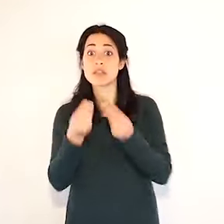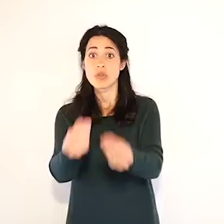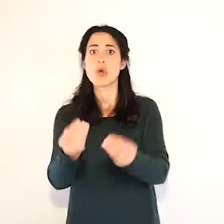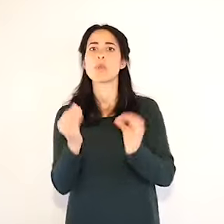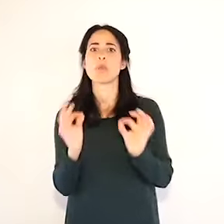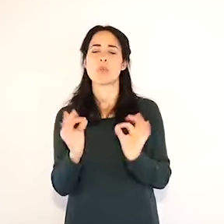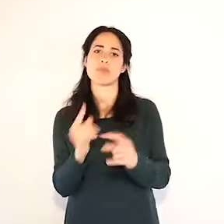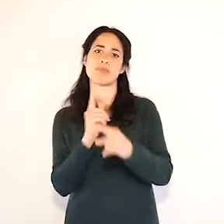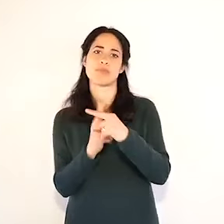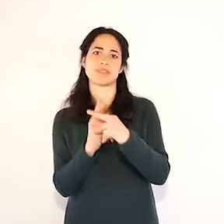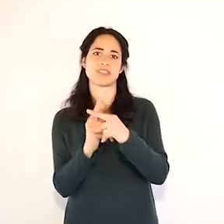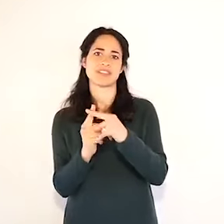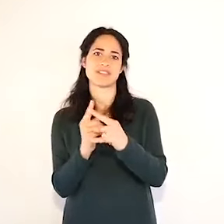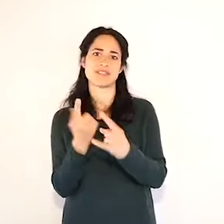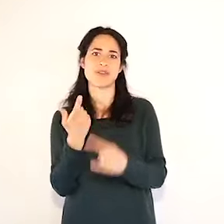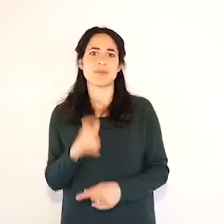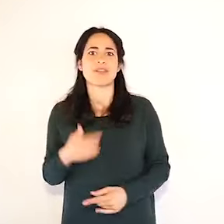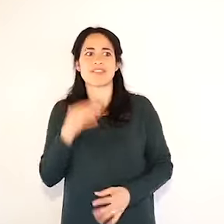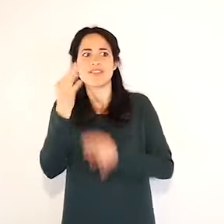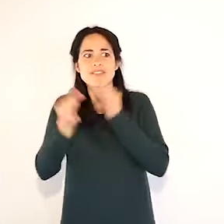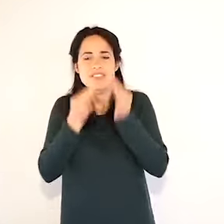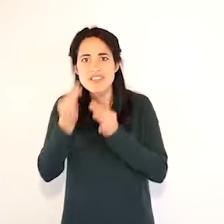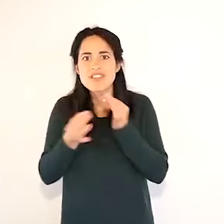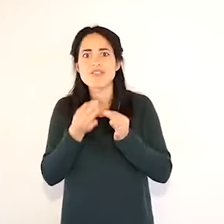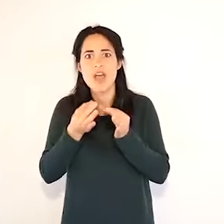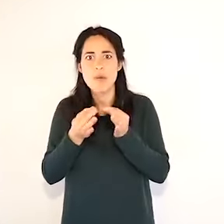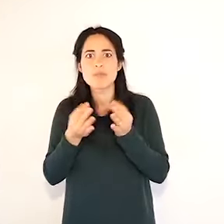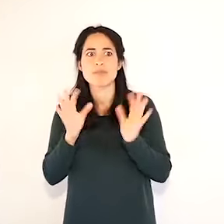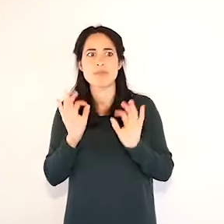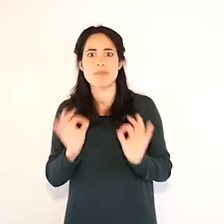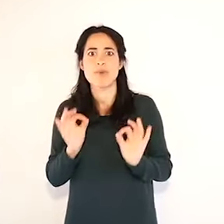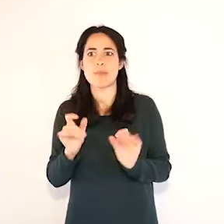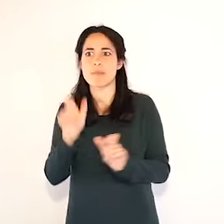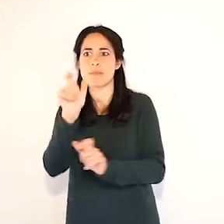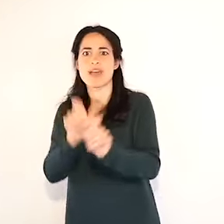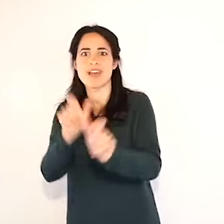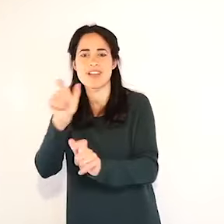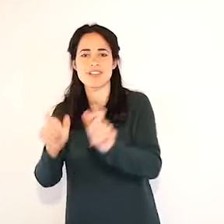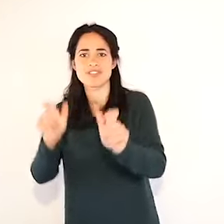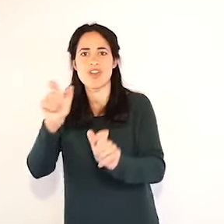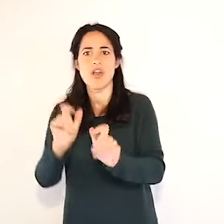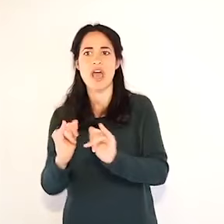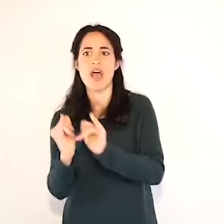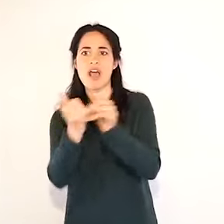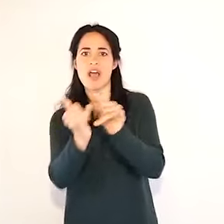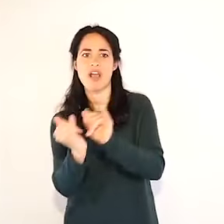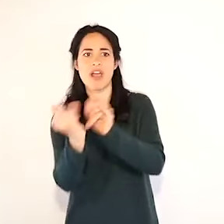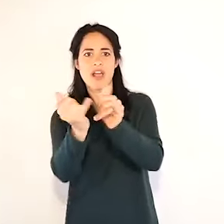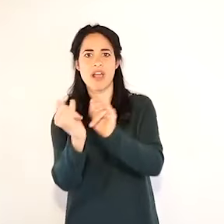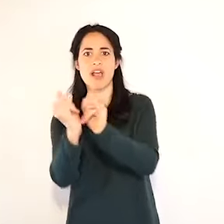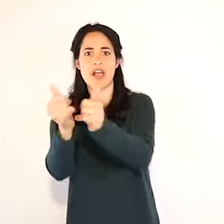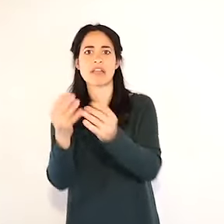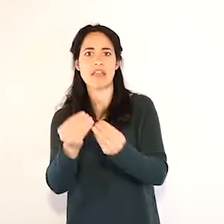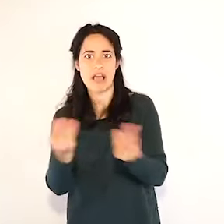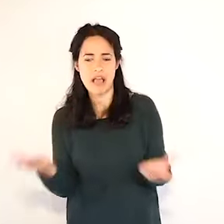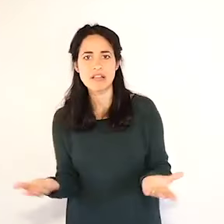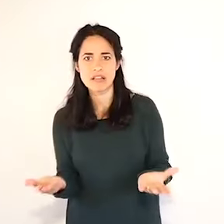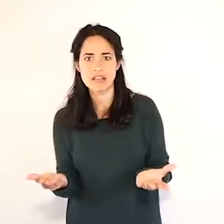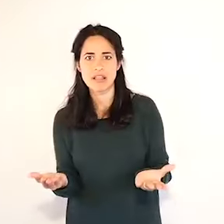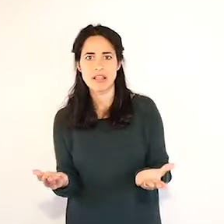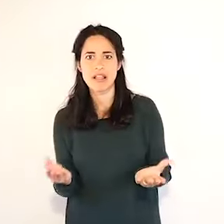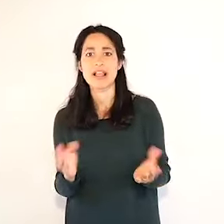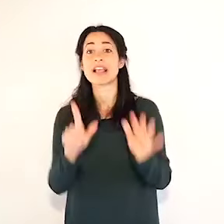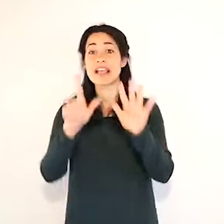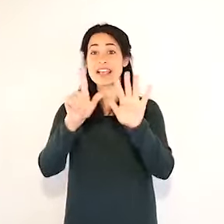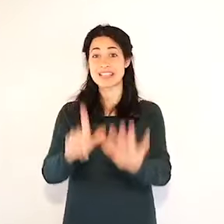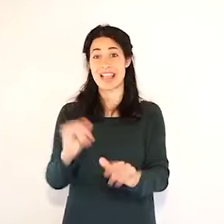vengono dimesse e di questi 7 ne abbiamo almeno 4 che sono in fase di svestamento